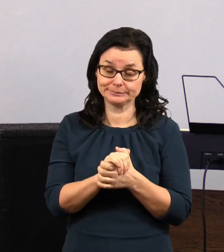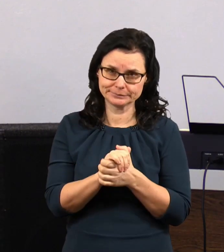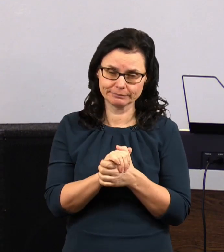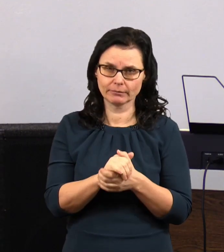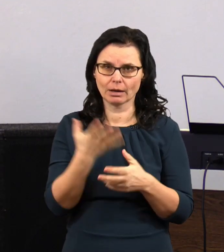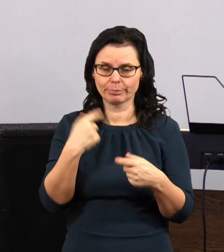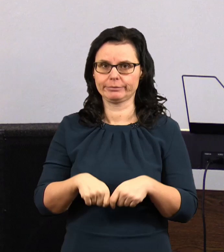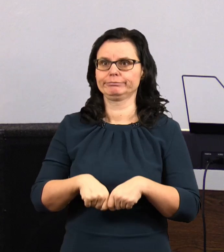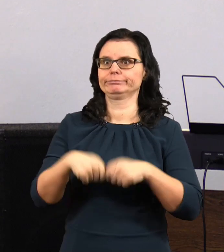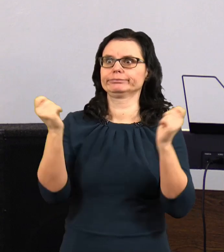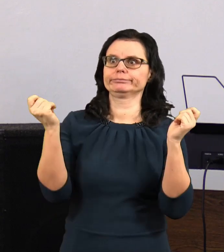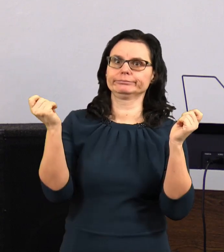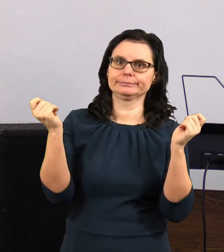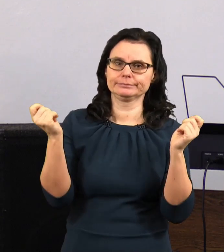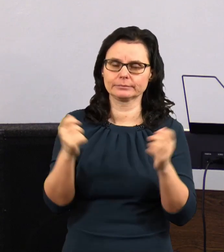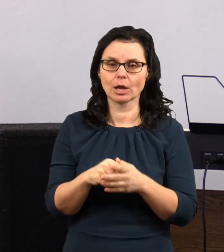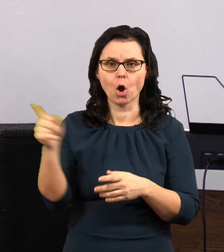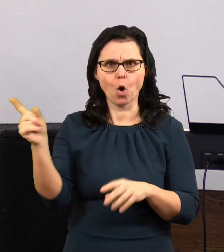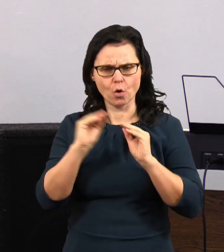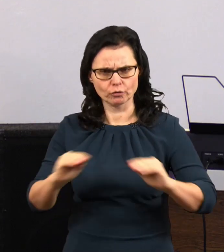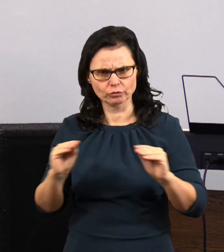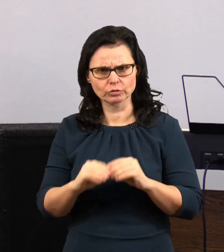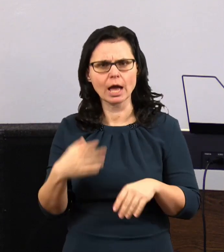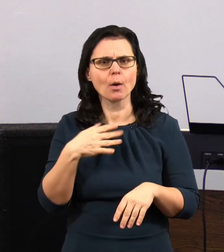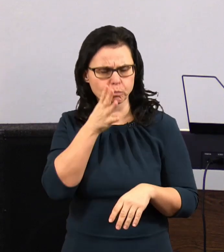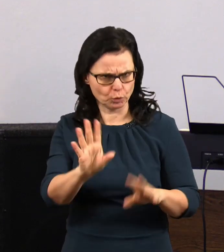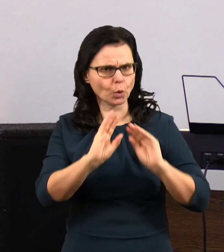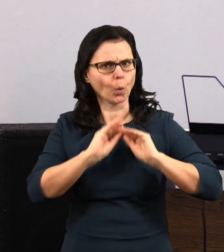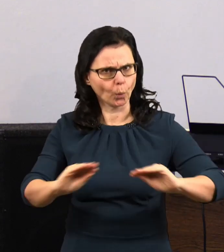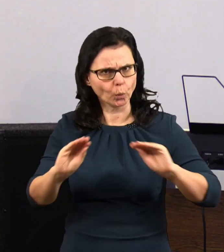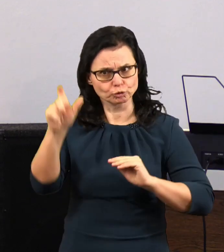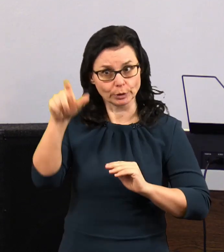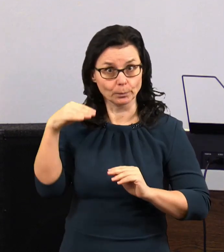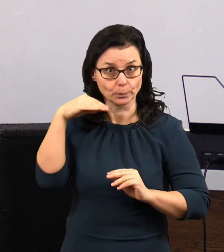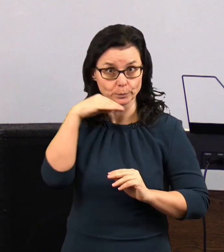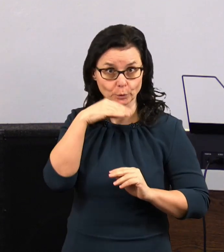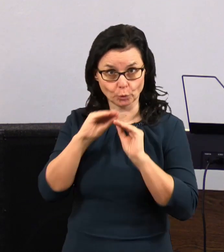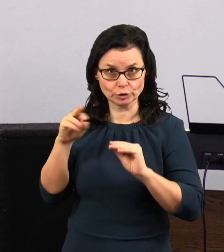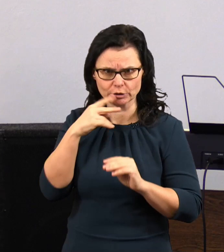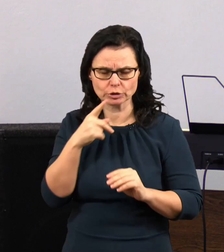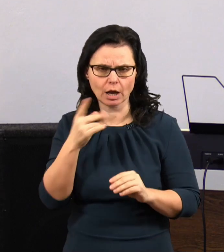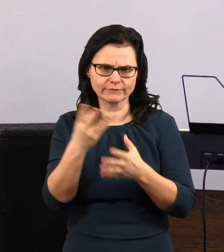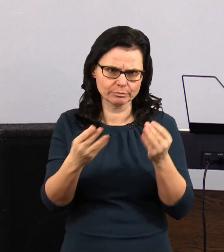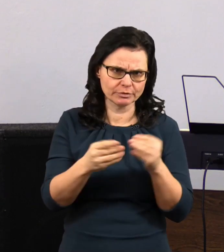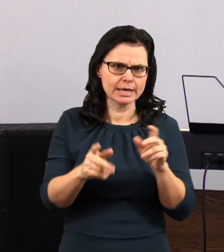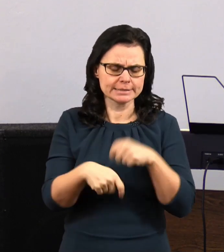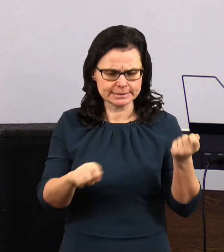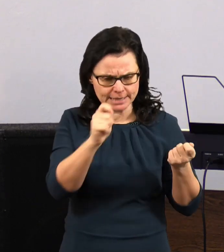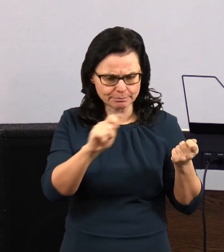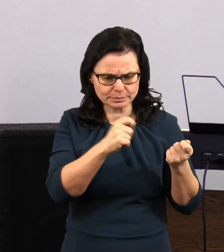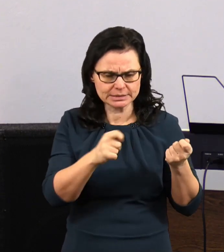toho takový celý rozhození, tak u nás uvítal, řekl, no, já vás budu učit, tak něco nám tom povyprávil, zapsal si nás